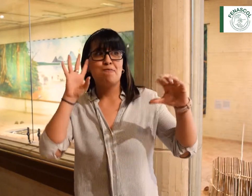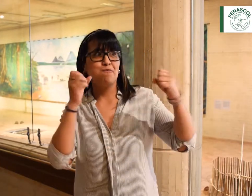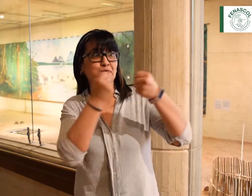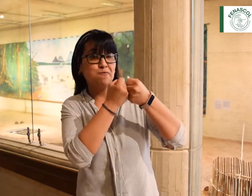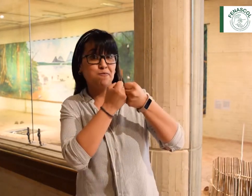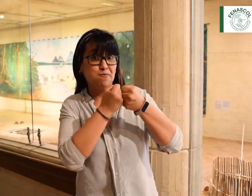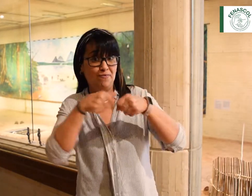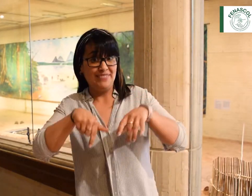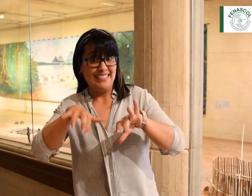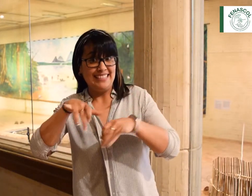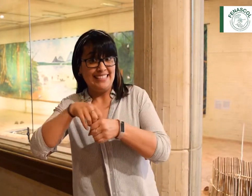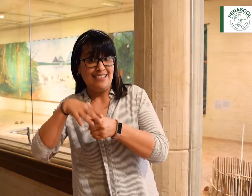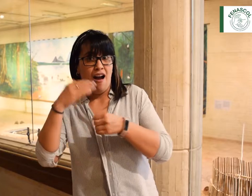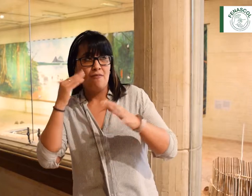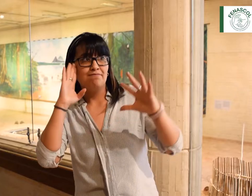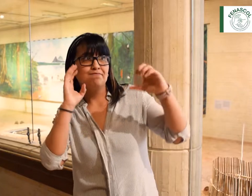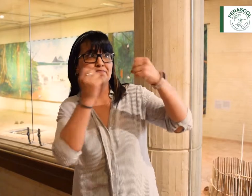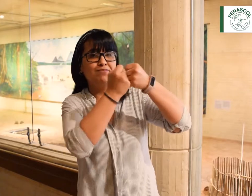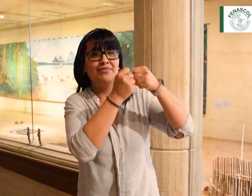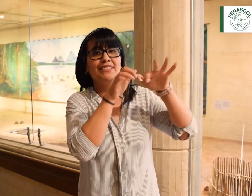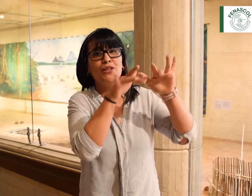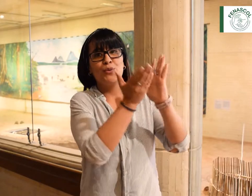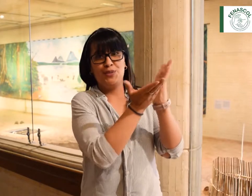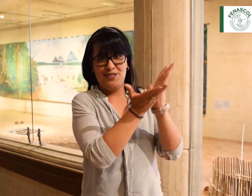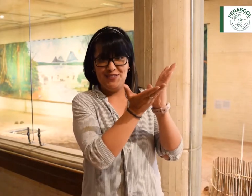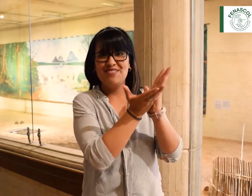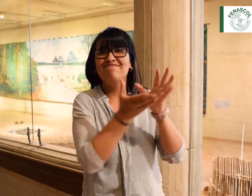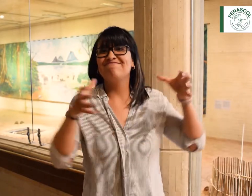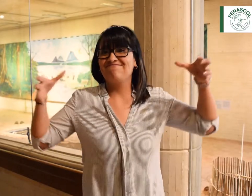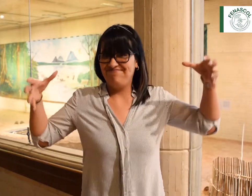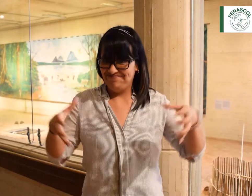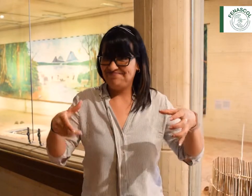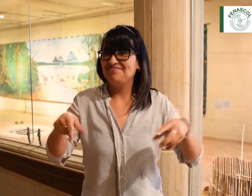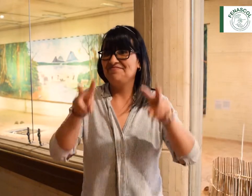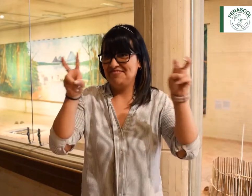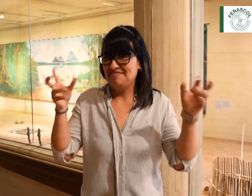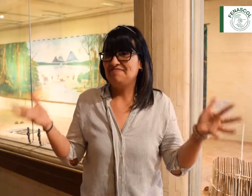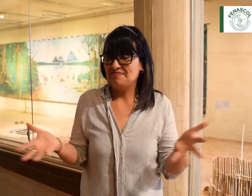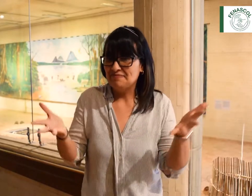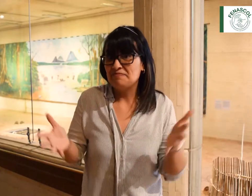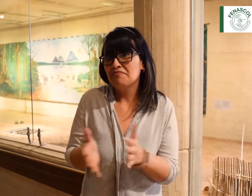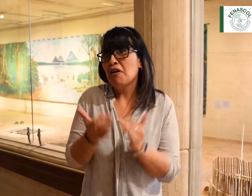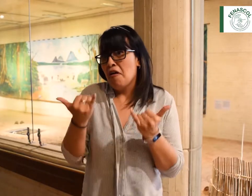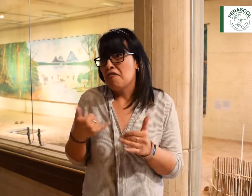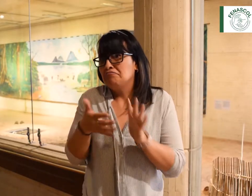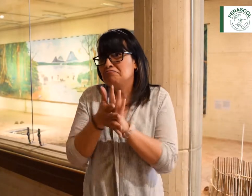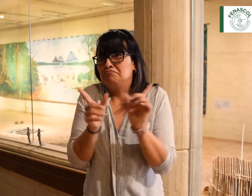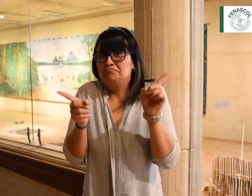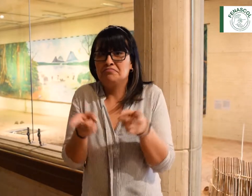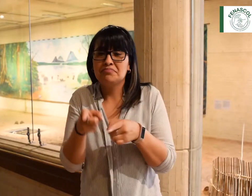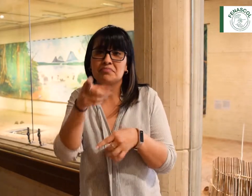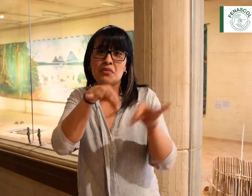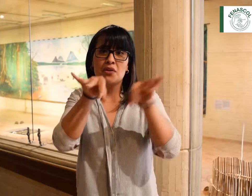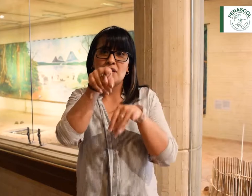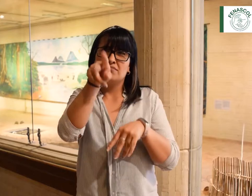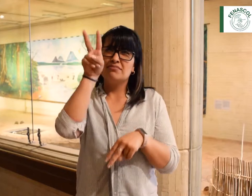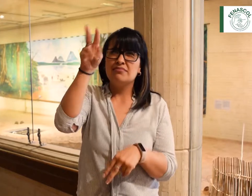sordos de diferentes instituciones educativas gracias al convenio que hicimos con la Secretaría de Educación. Si quieren